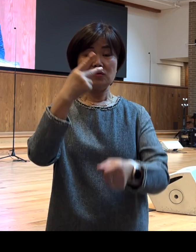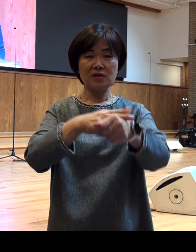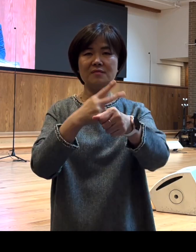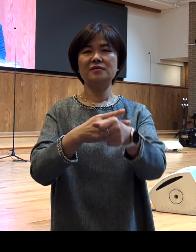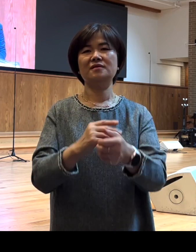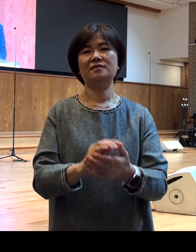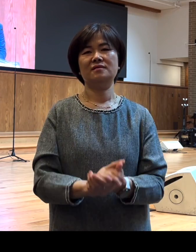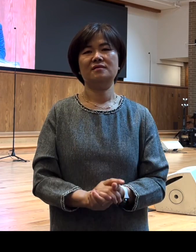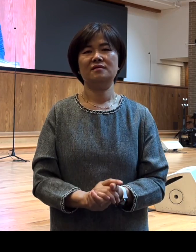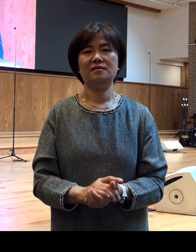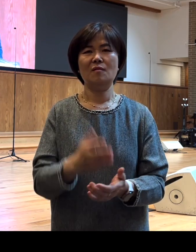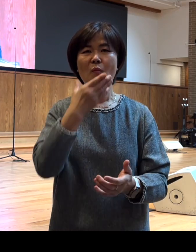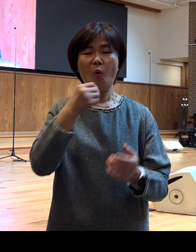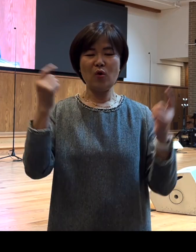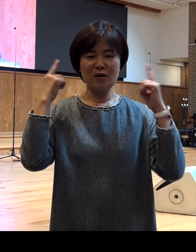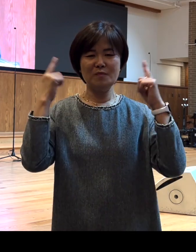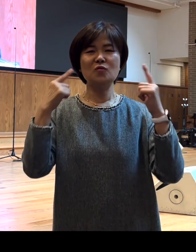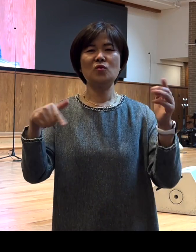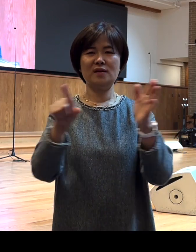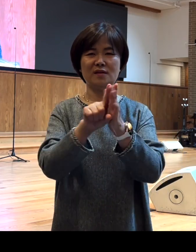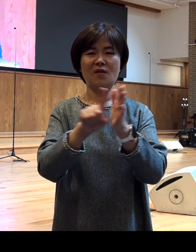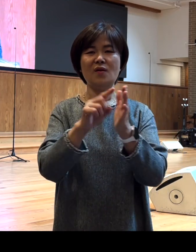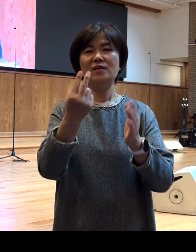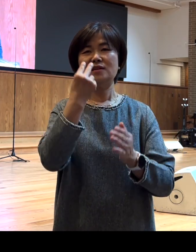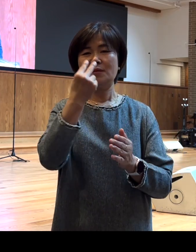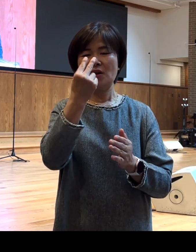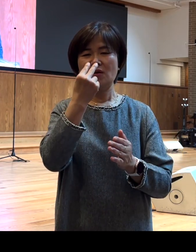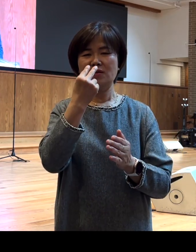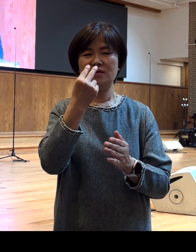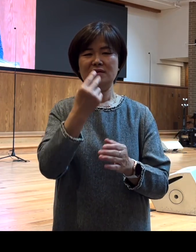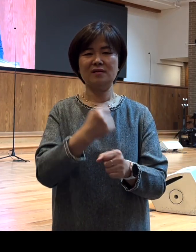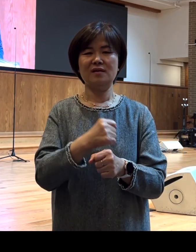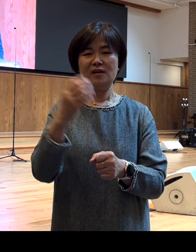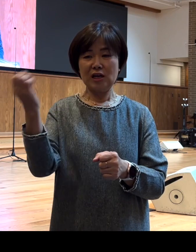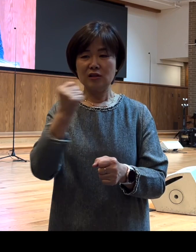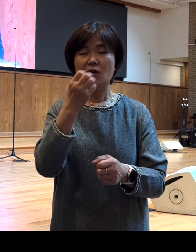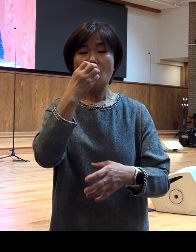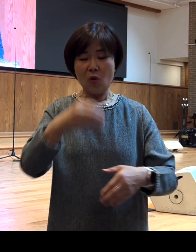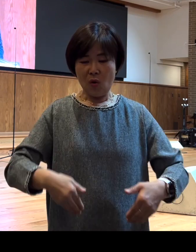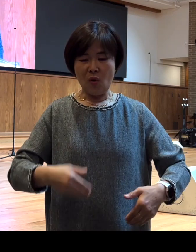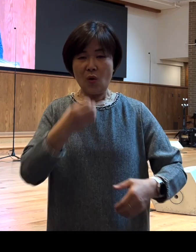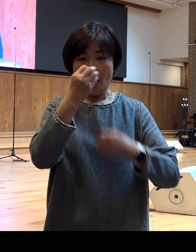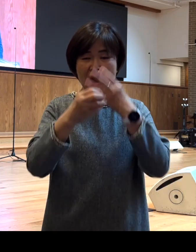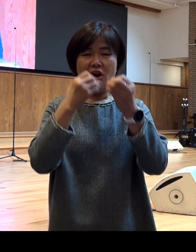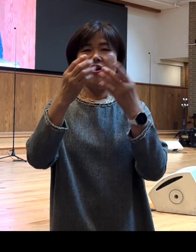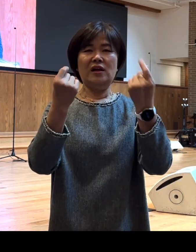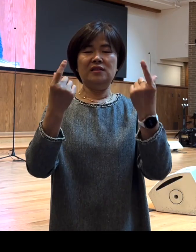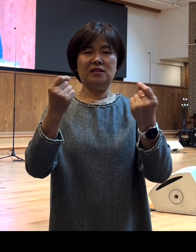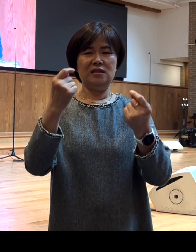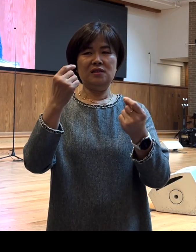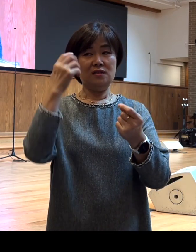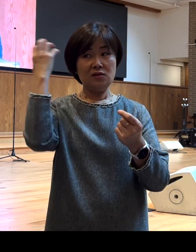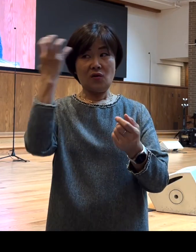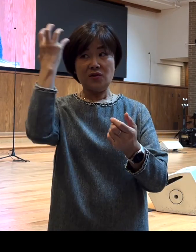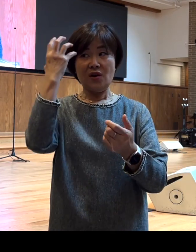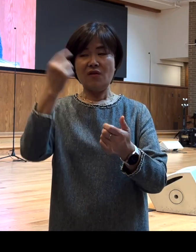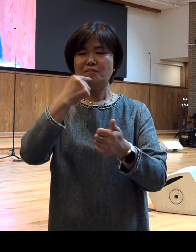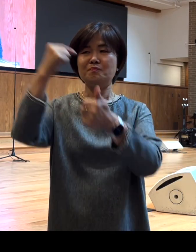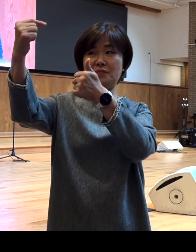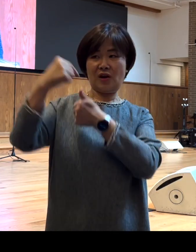보금을 위해서 생명을 걸겠다고 고백한 것 성령의 지시하심이 있었기 때문에 인도하심이